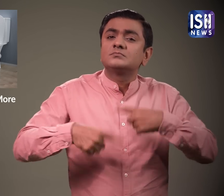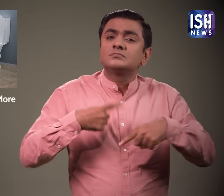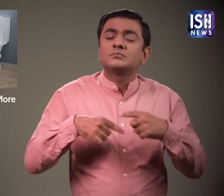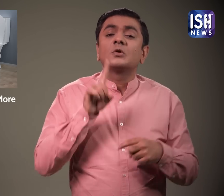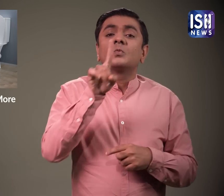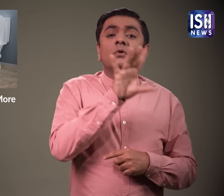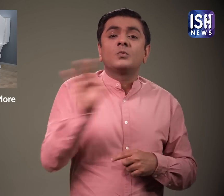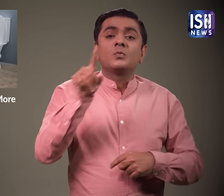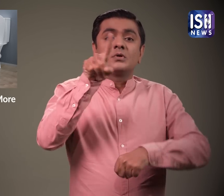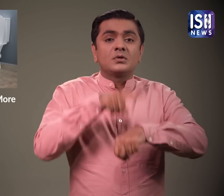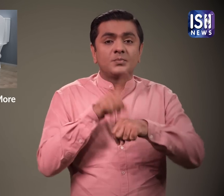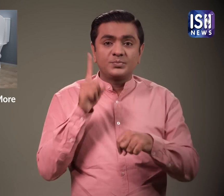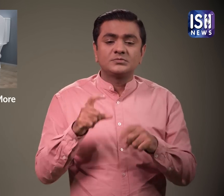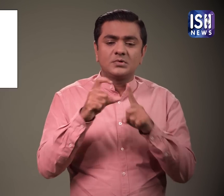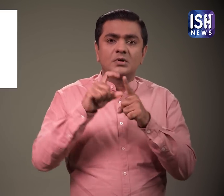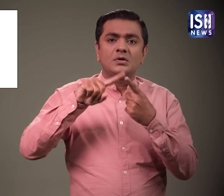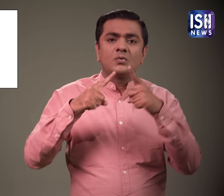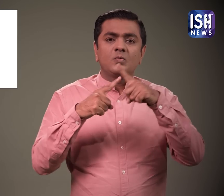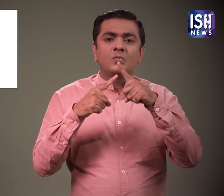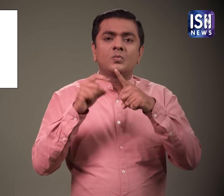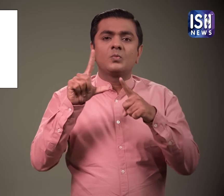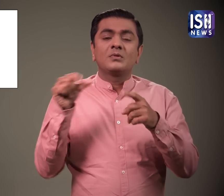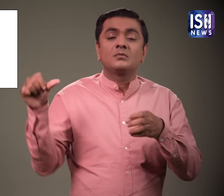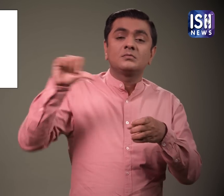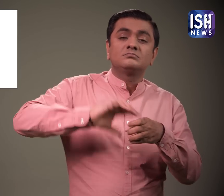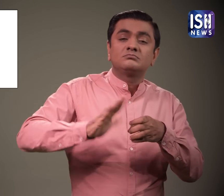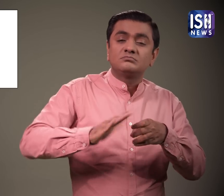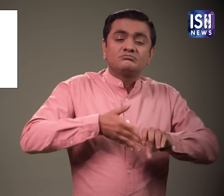सब्ता में कम से कम एक बार सानिटईस करना चाहिए